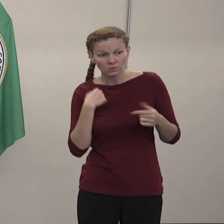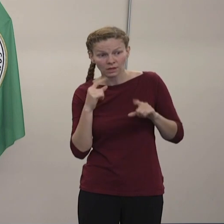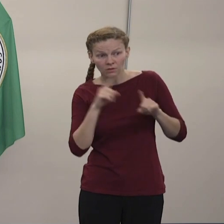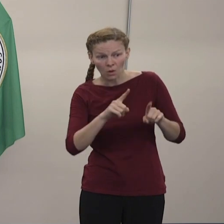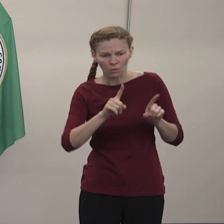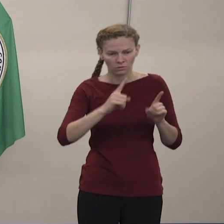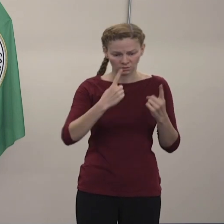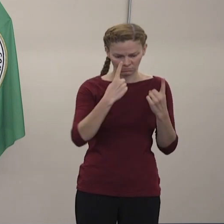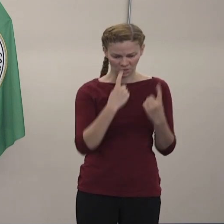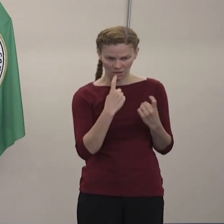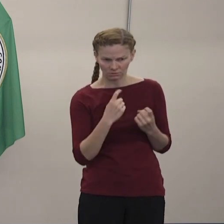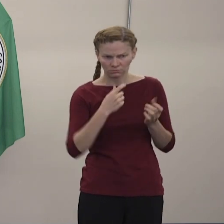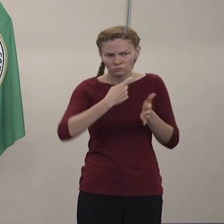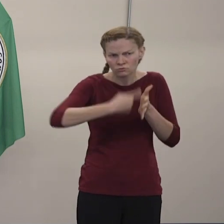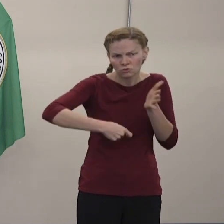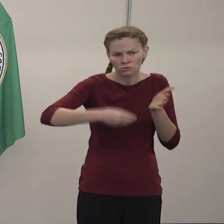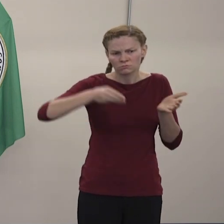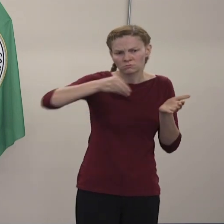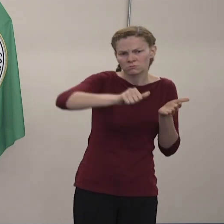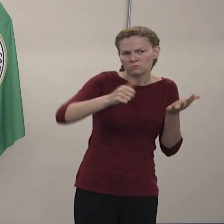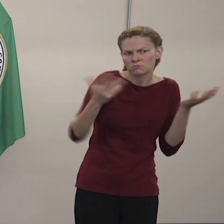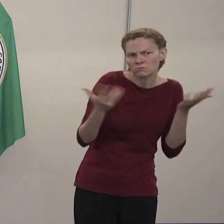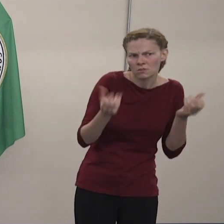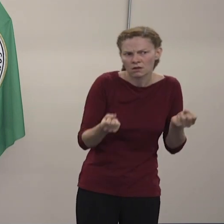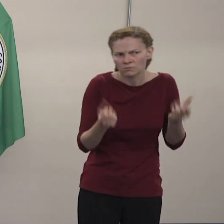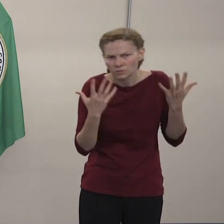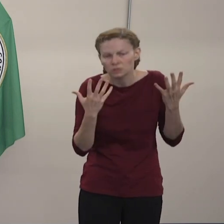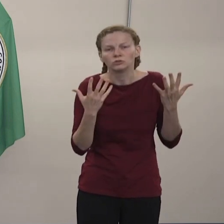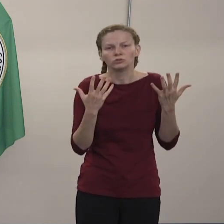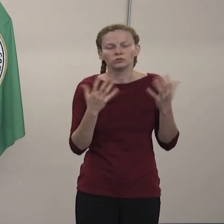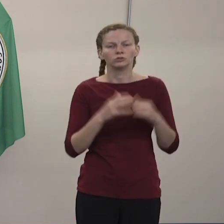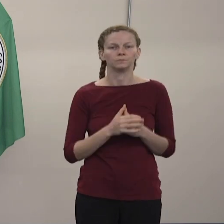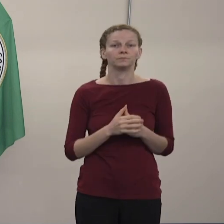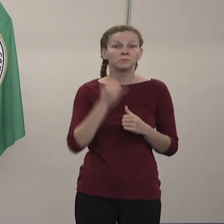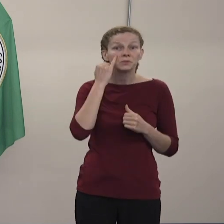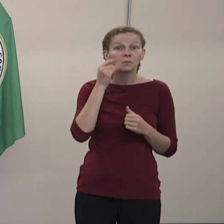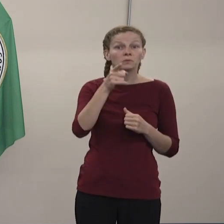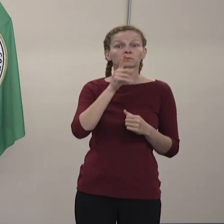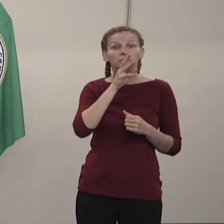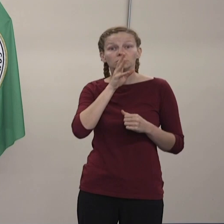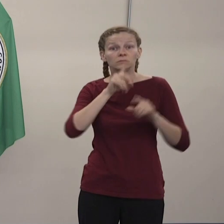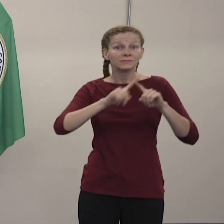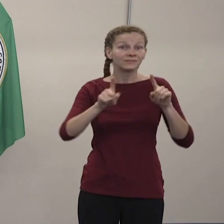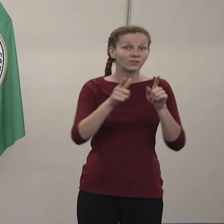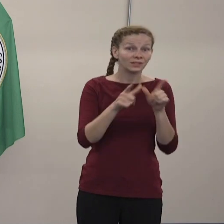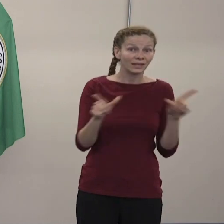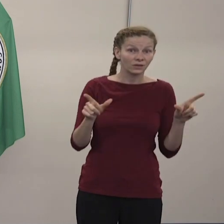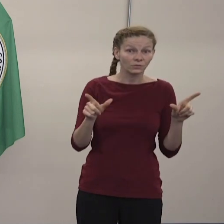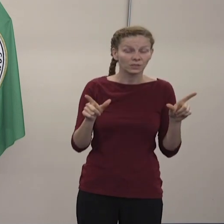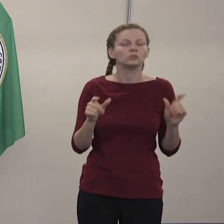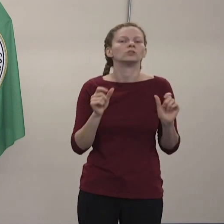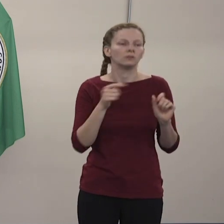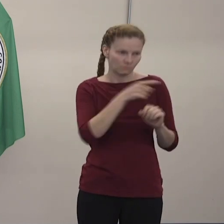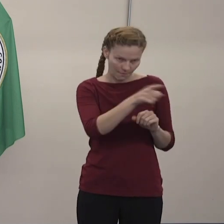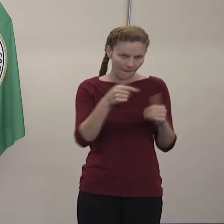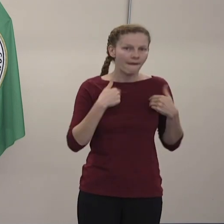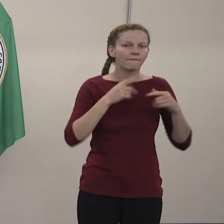vayas a la clínica. Para nuestros sitios comunitarios de pruebas, Justicia de Lenguaje